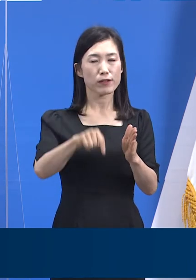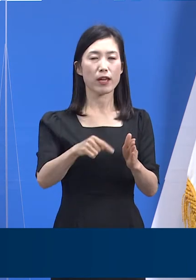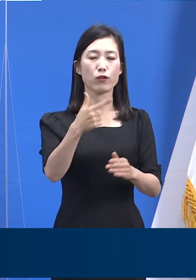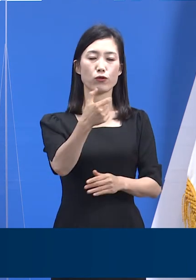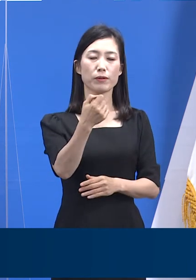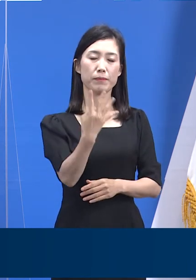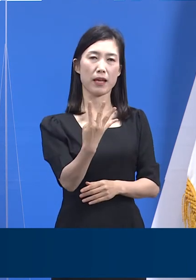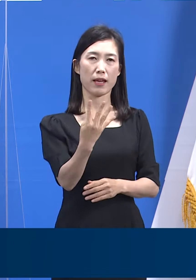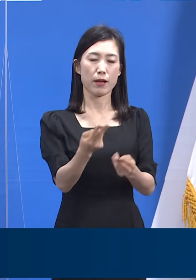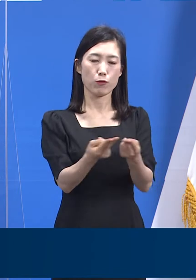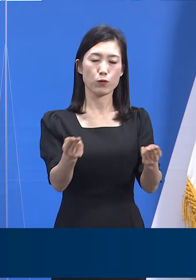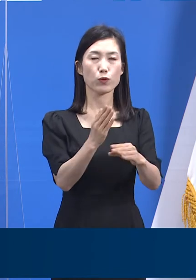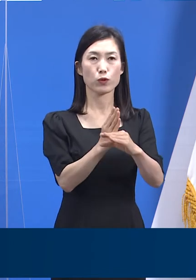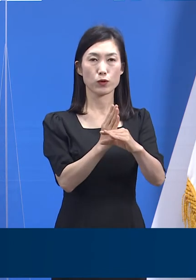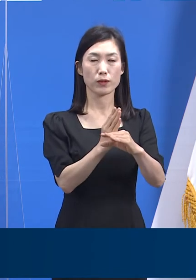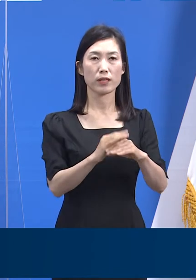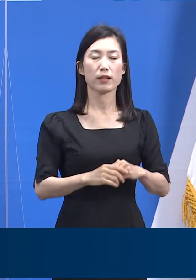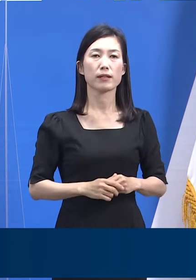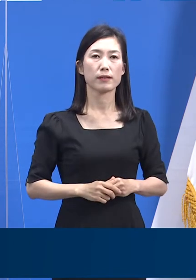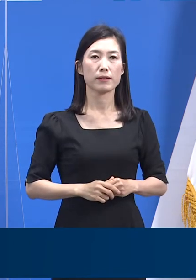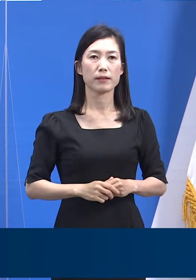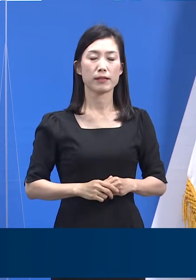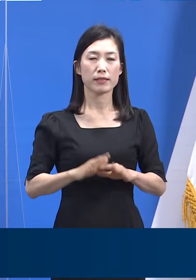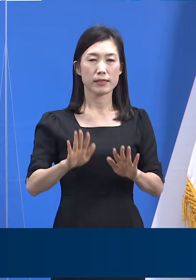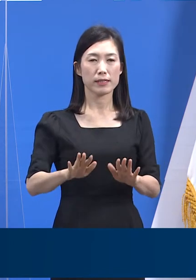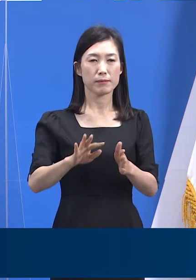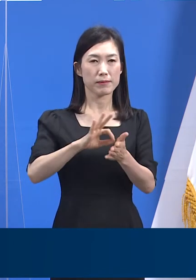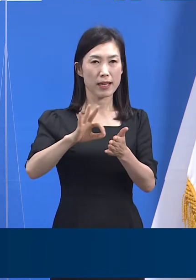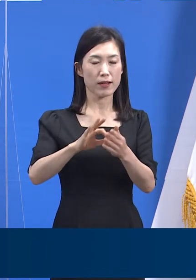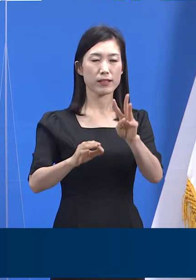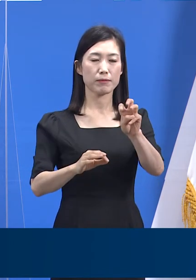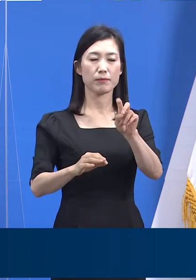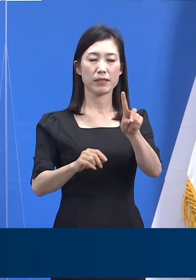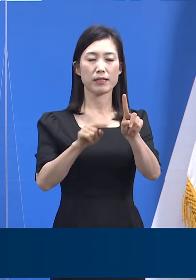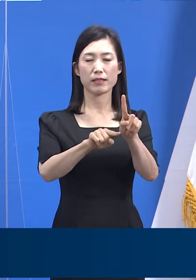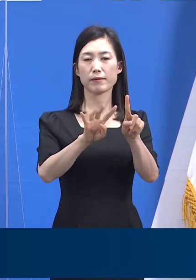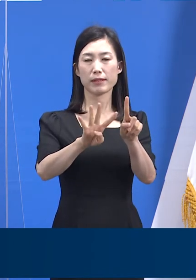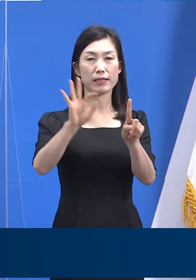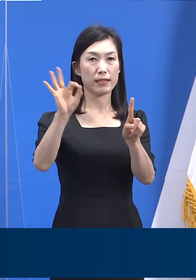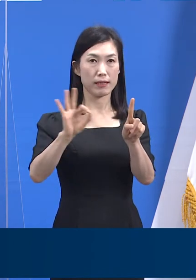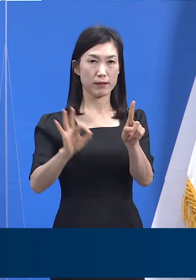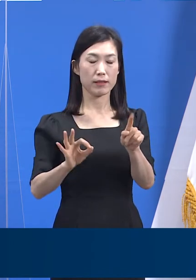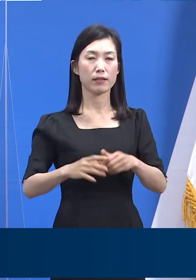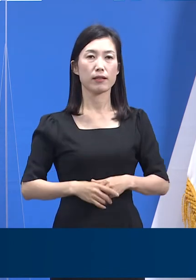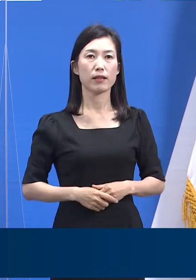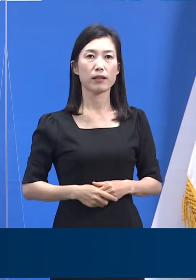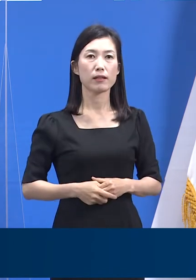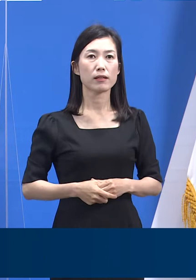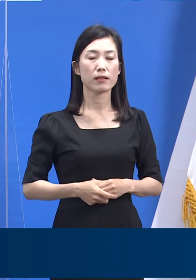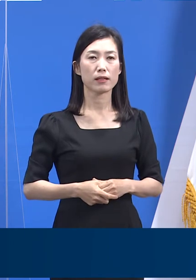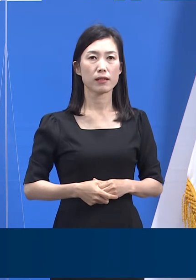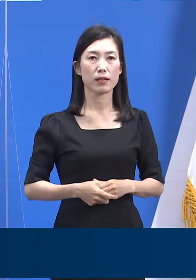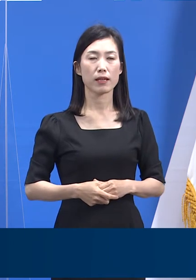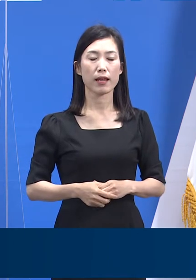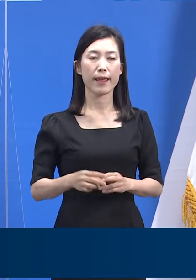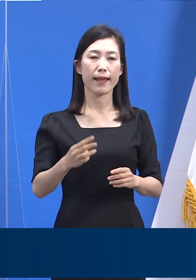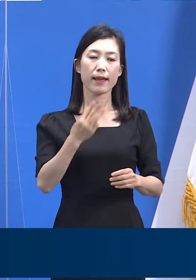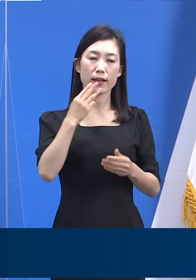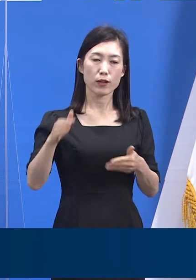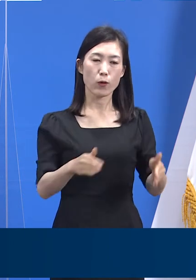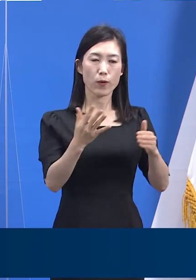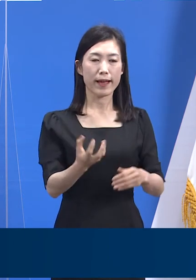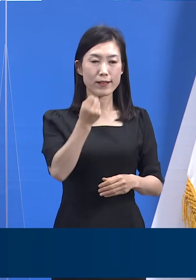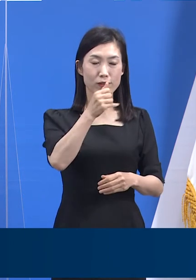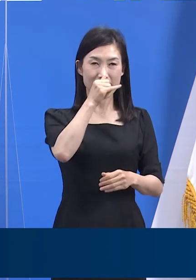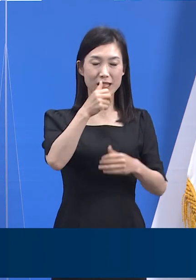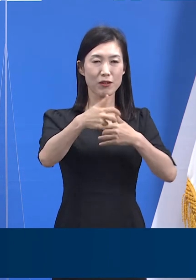64개를 사용하고 있습니다. 현재 가동률은 31.4%입니다. 도가 운영하는 총